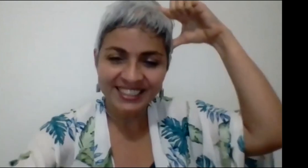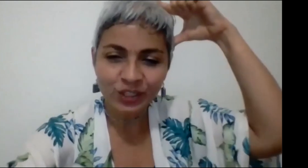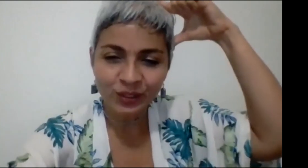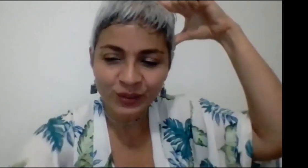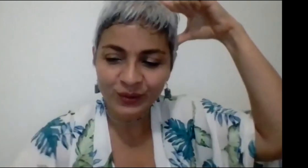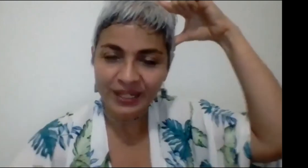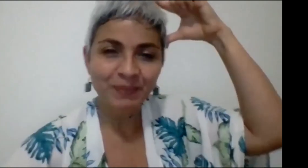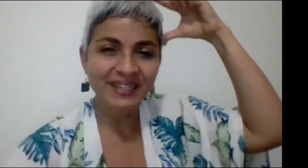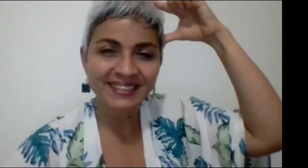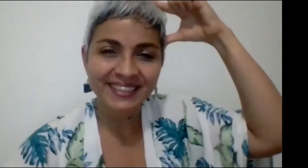Eso, ahí aparece.